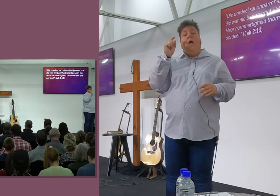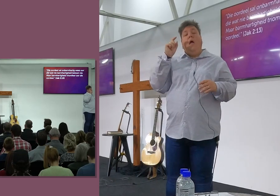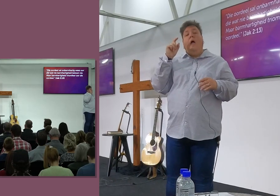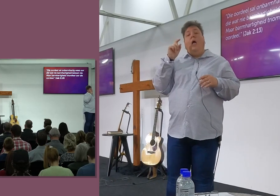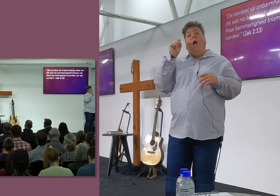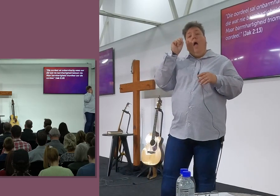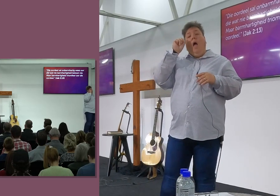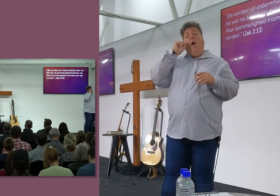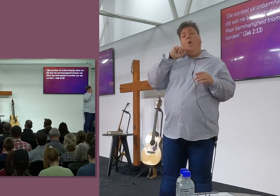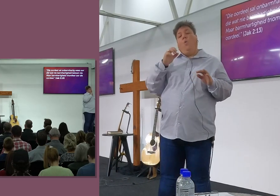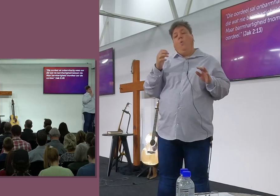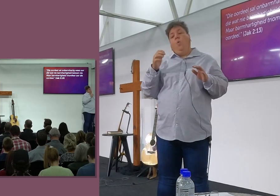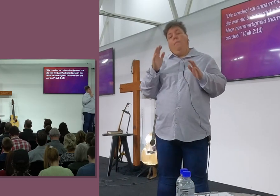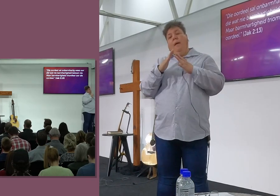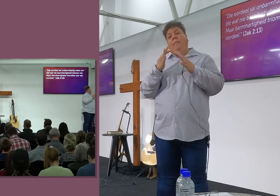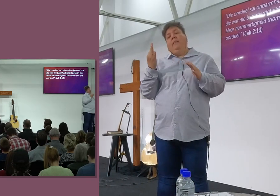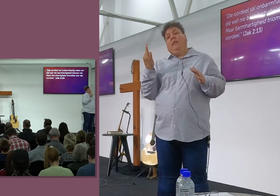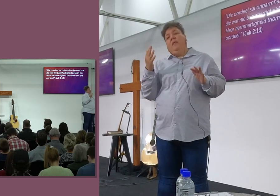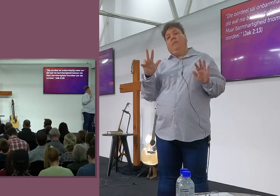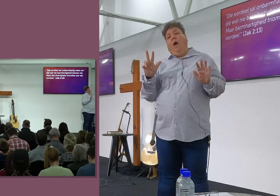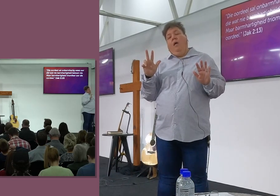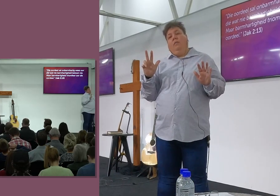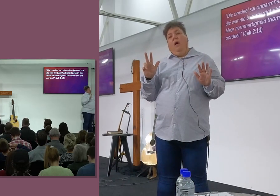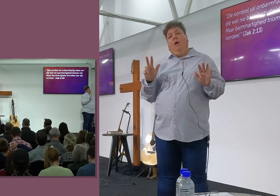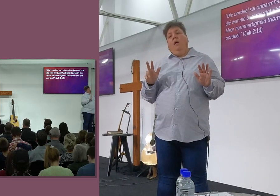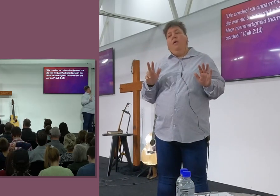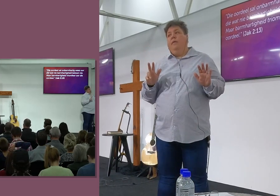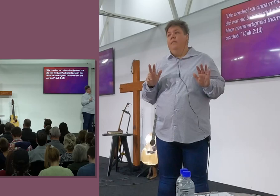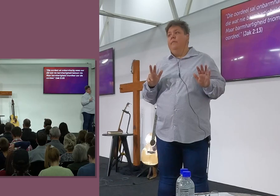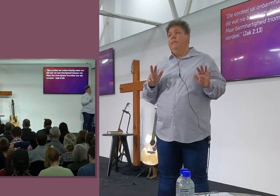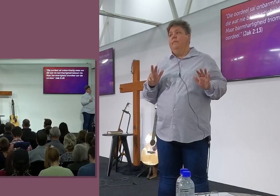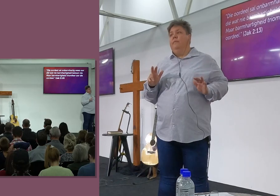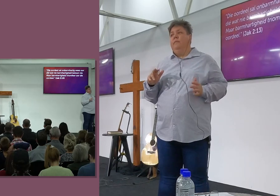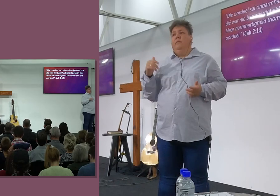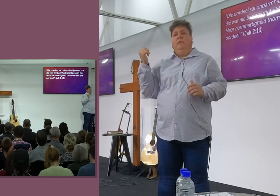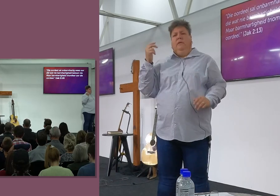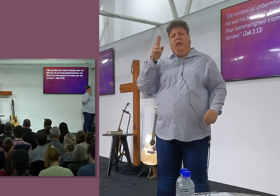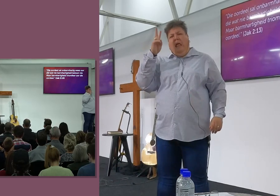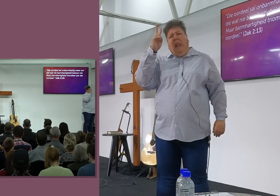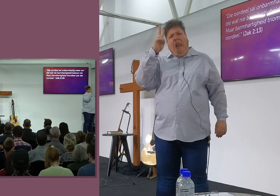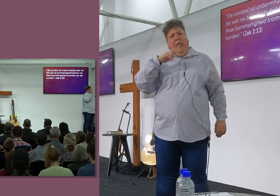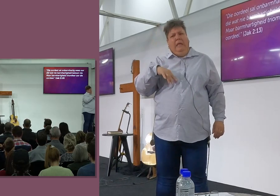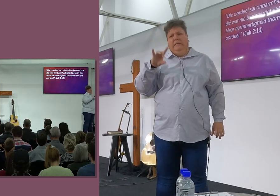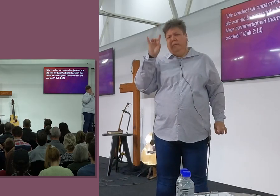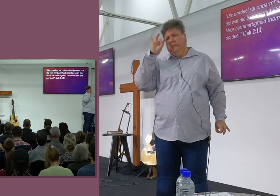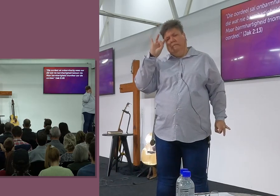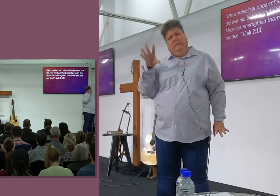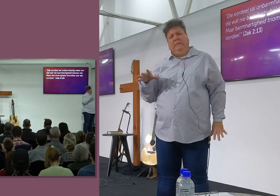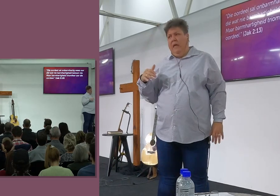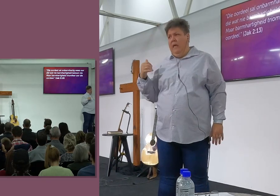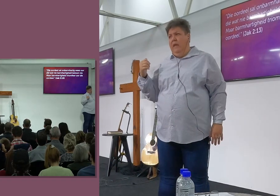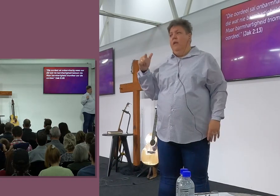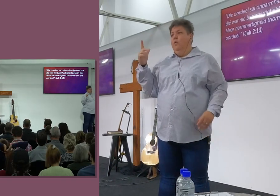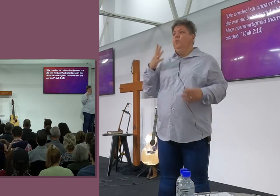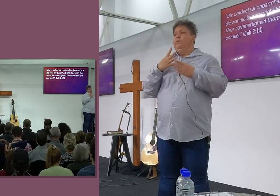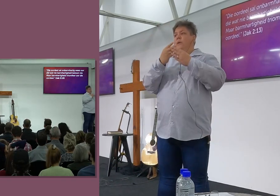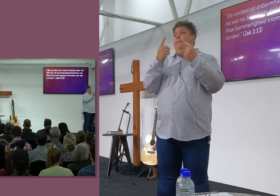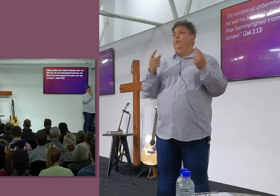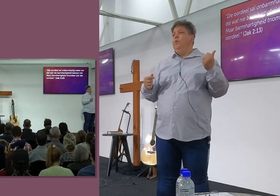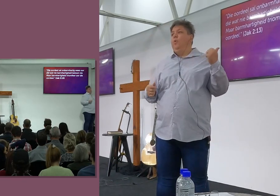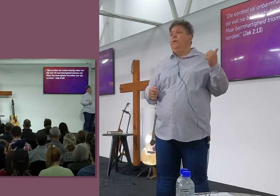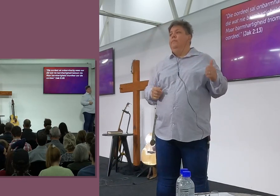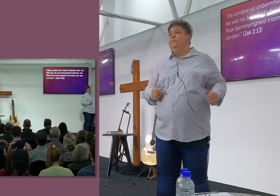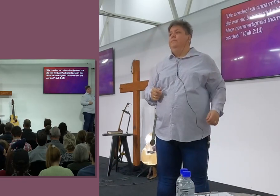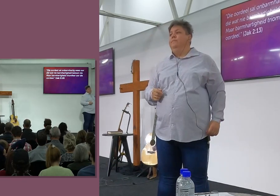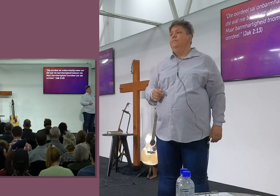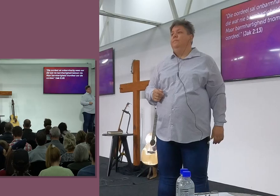83 vertaling lees, toe denk ek, dit maak gelat nie sin nie. Toe gaan lees ek om in die boodskap. So ek gaan dit nou saam met julle doen. So ek